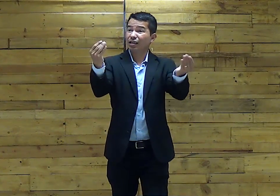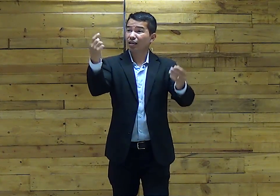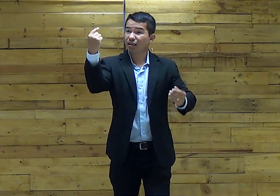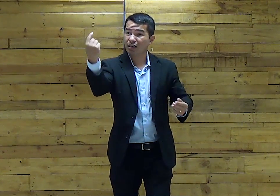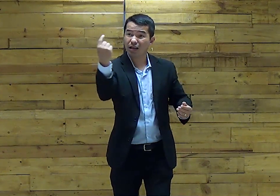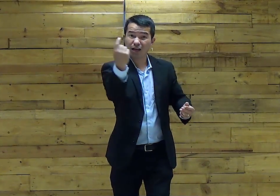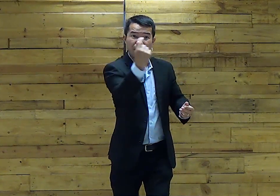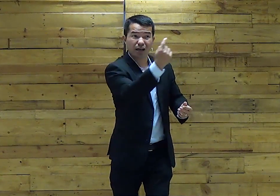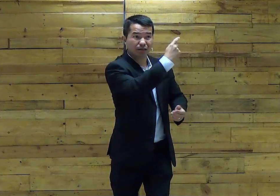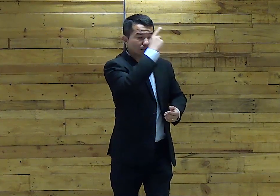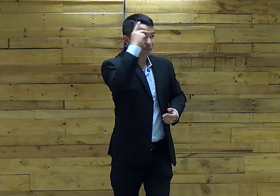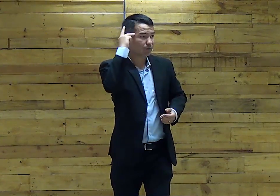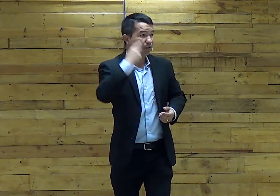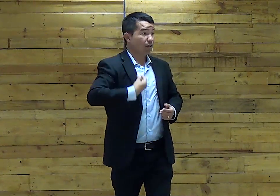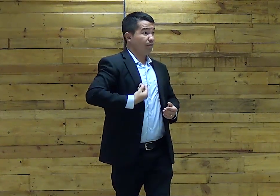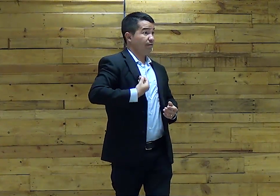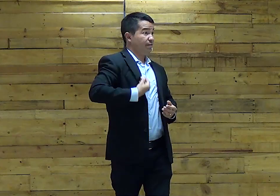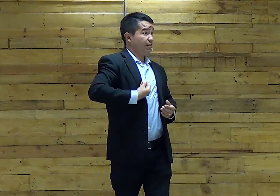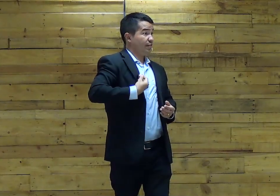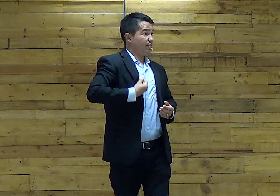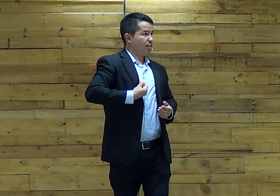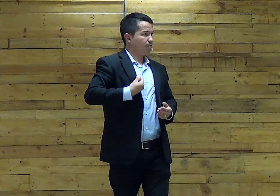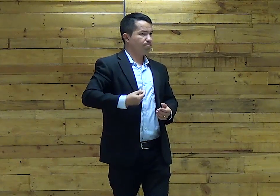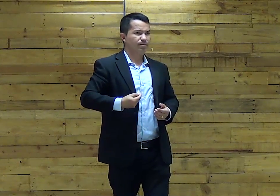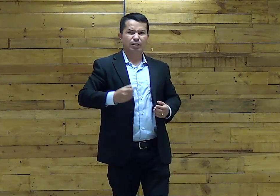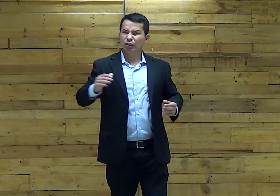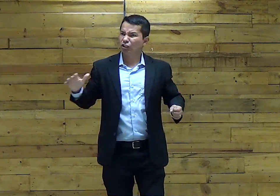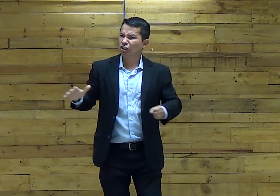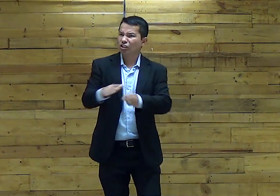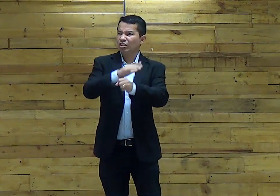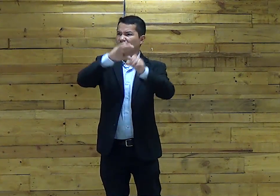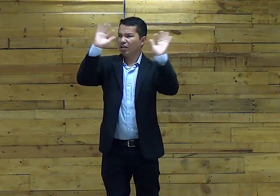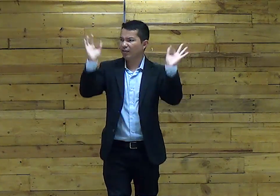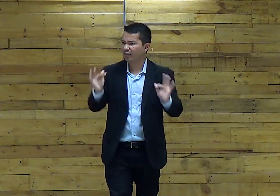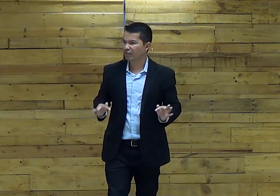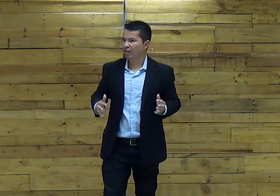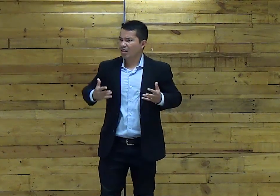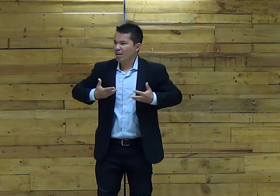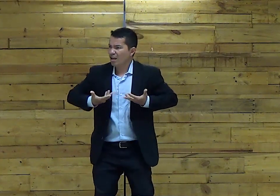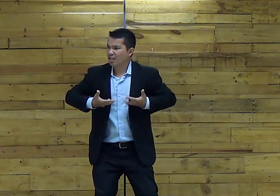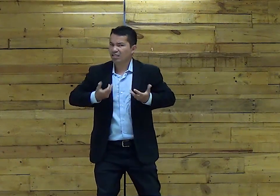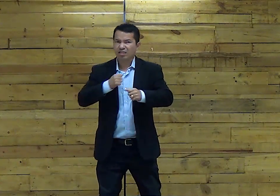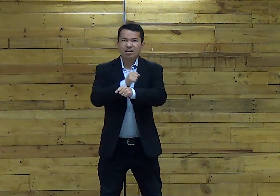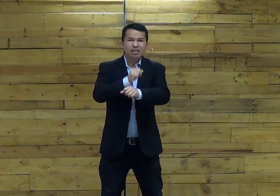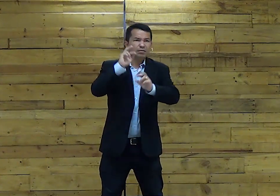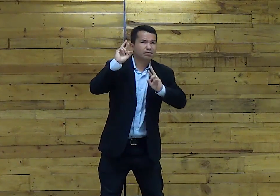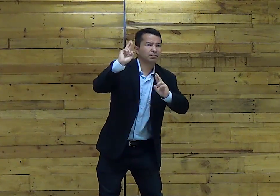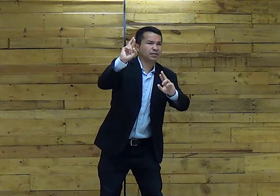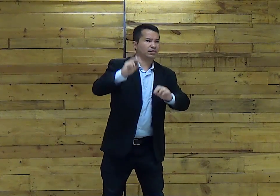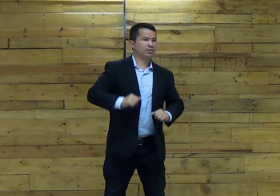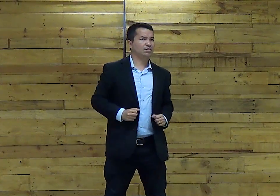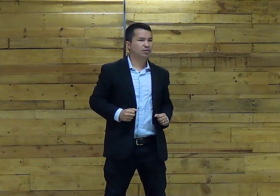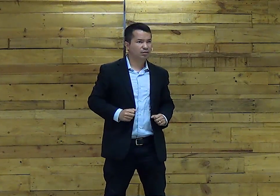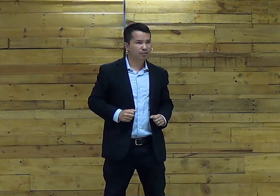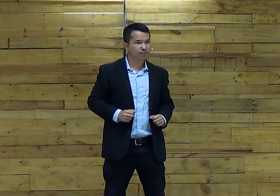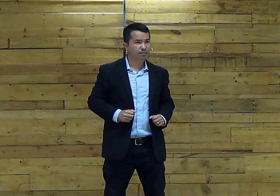Jesus Dá a vida Para cada um De nós E é vida Abundante Vida cheia De